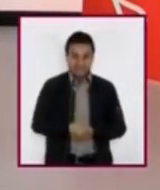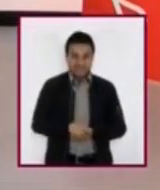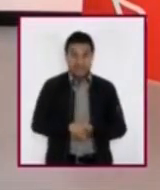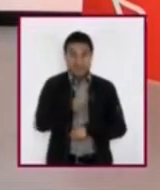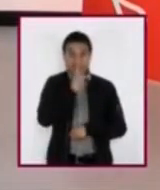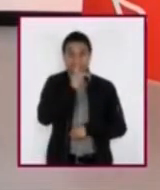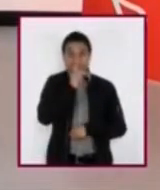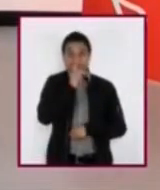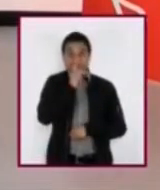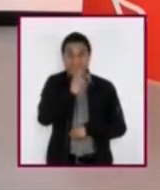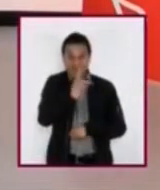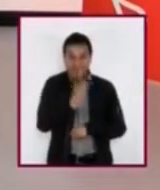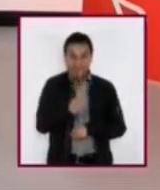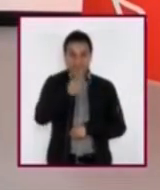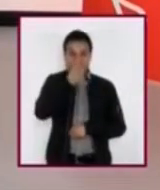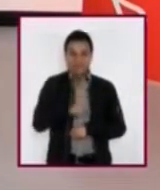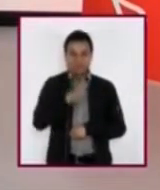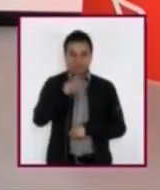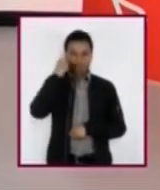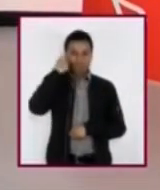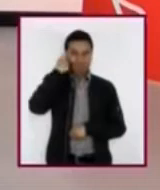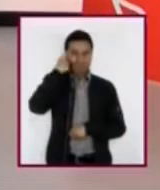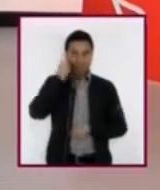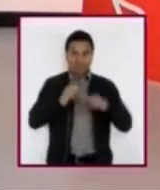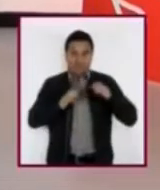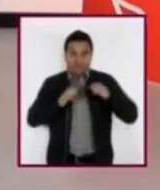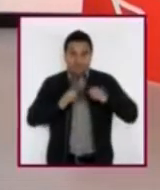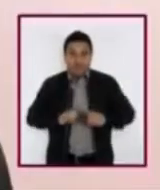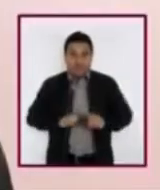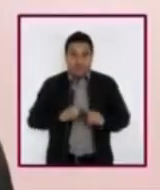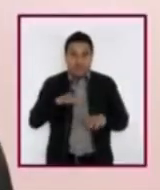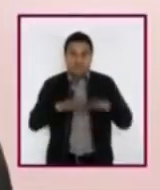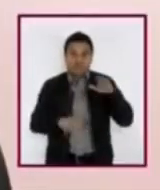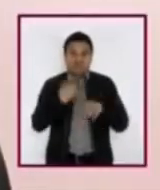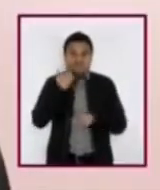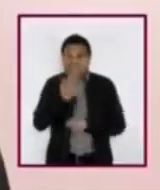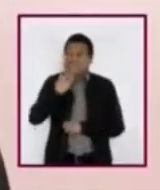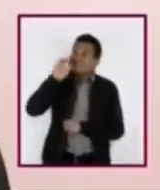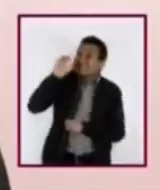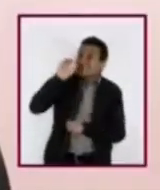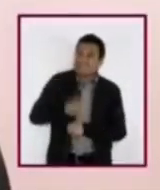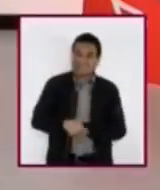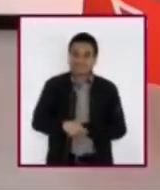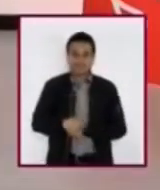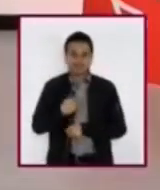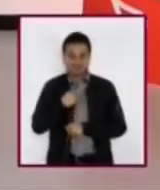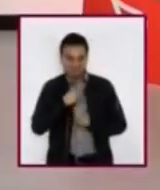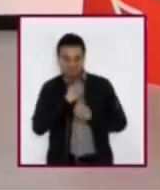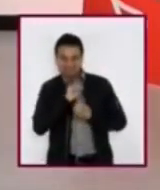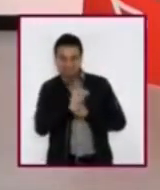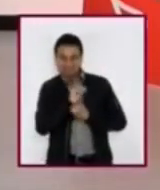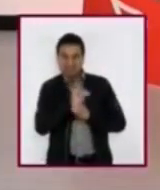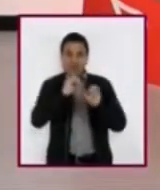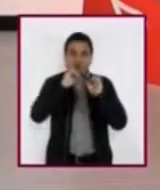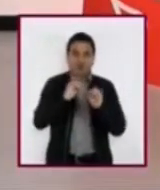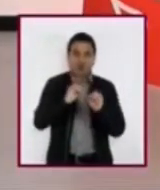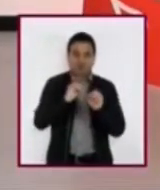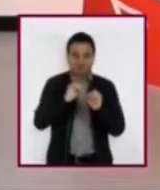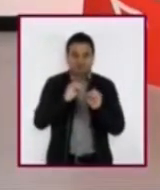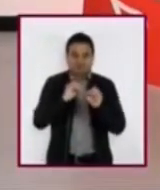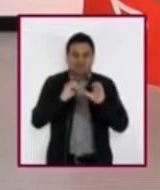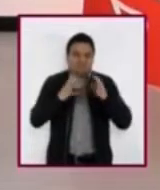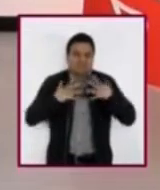A veces, nuestro cuerpo nos quiere decir muchas cosas. Y no le hacemos caso, no entendemos qué quiere decirnos.